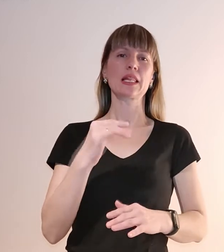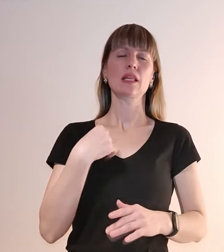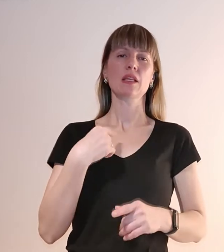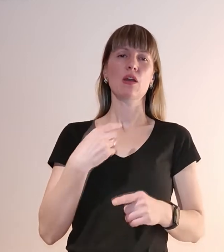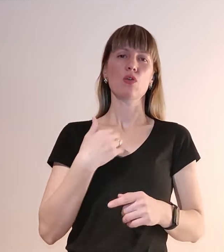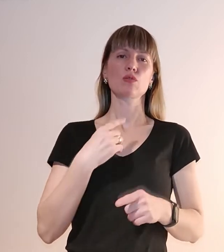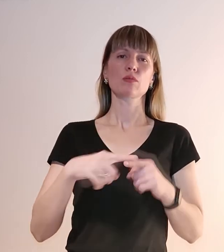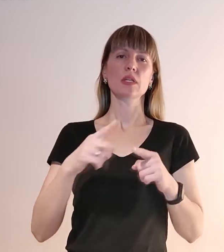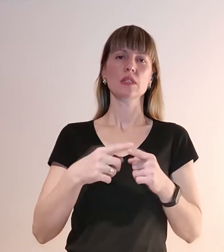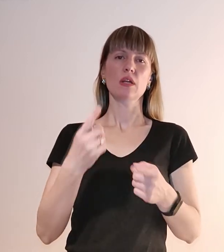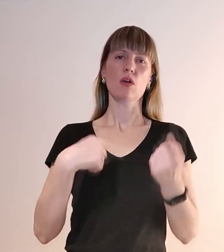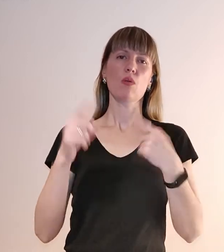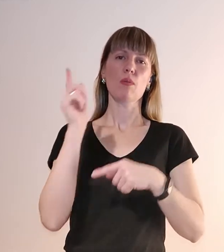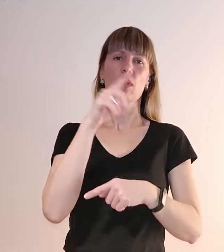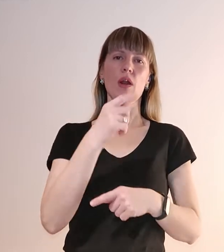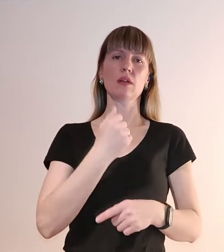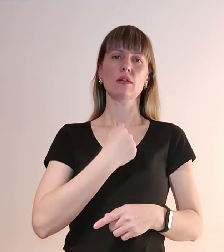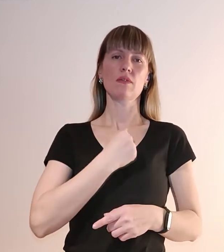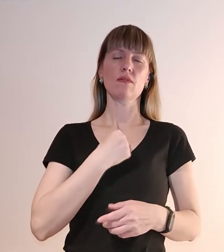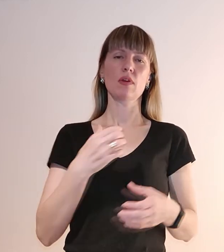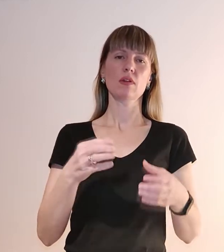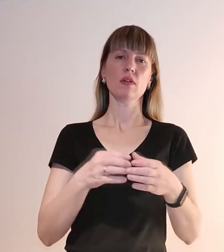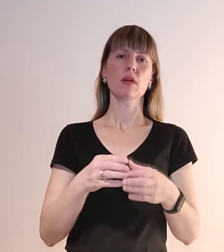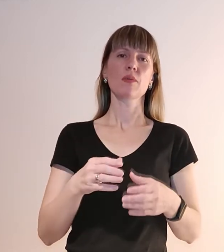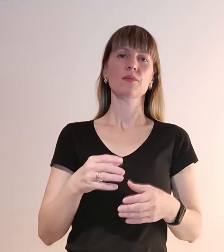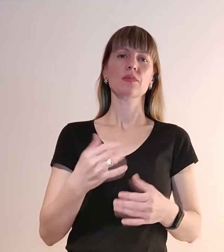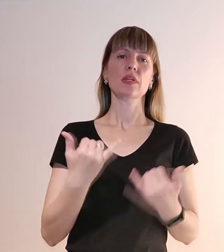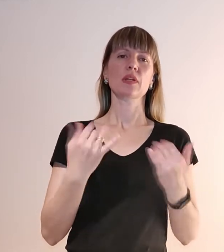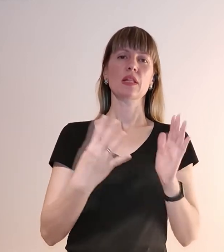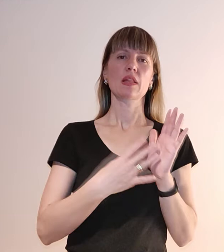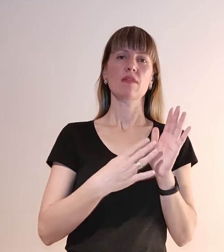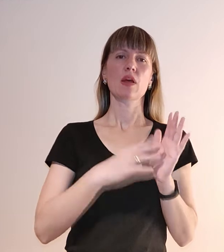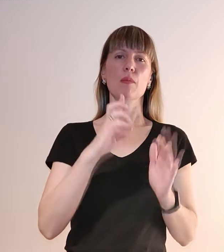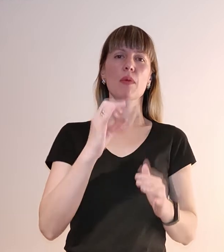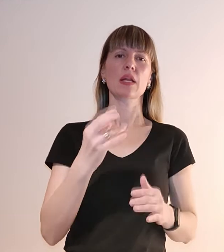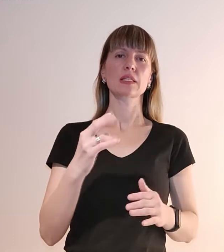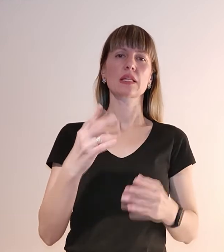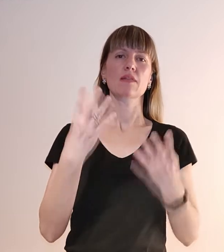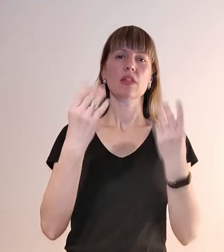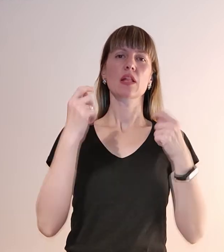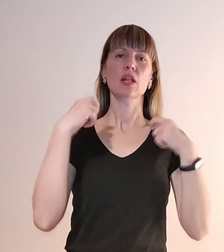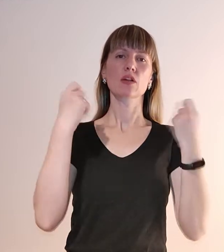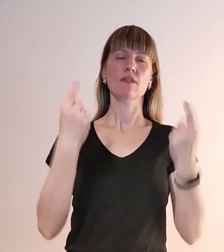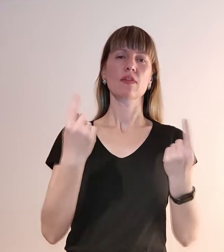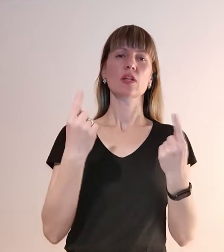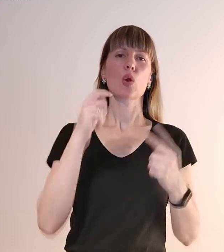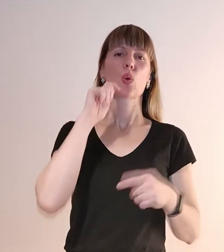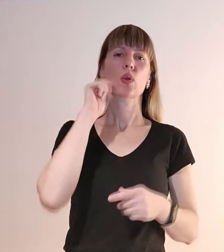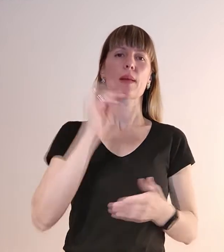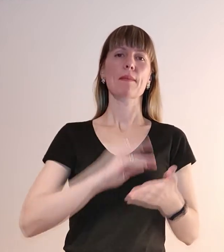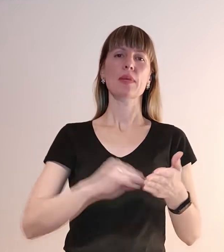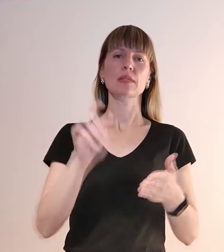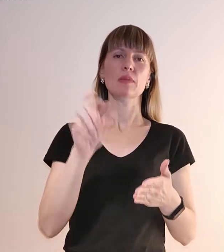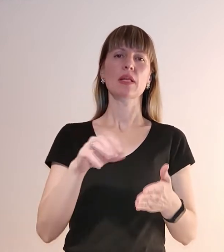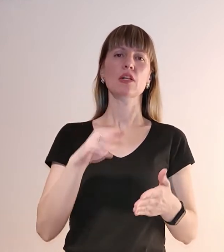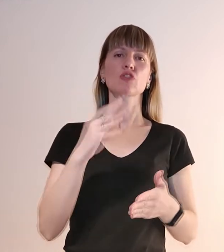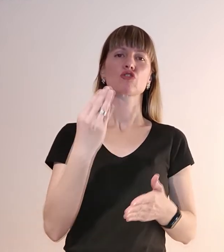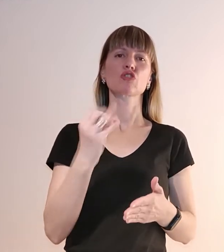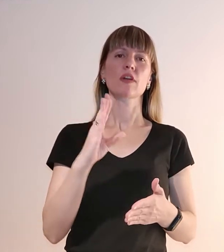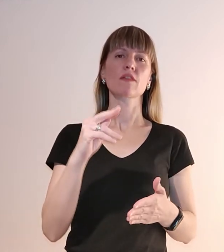своїх. Сьогодні 9 березня, у день народження видатного українського письменника Тараса Шевченка, а наш